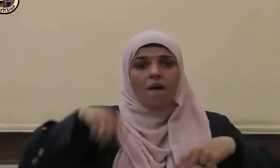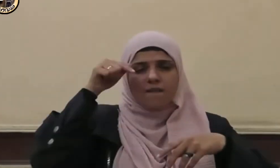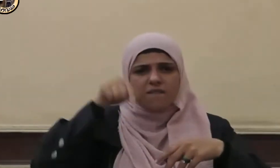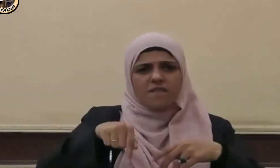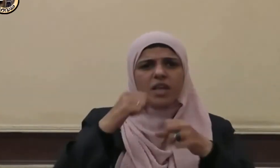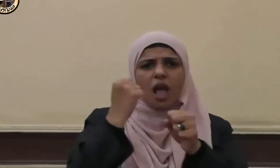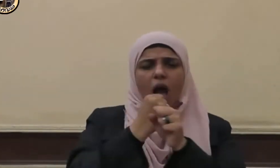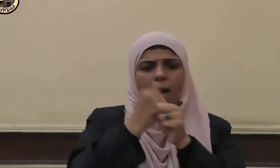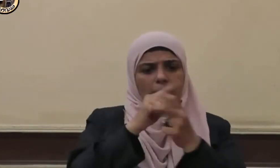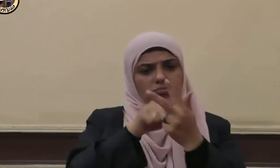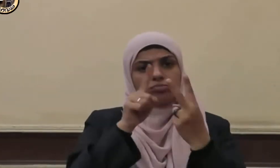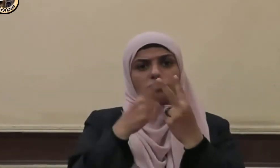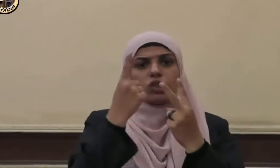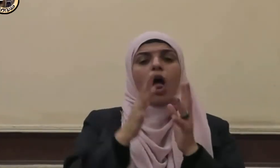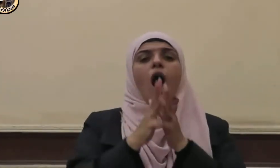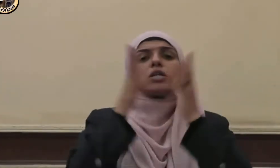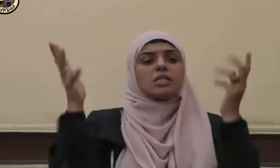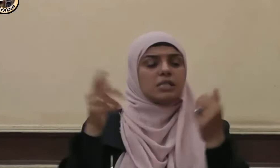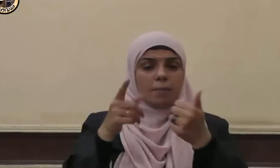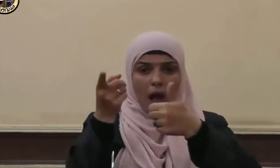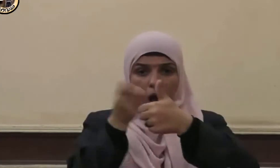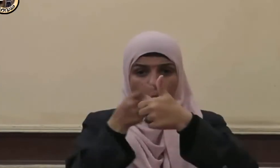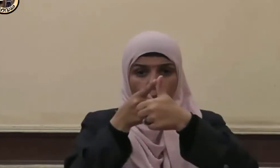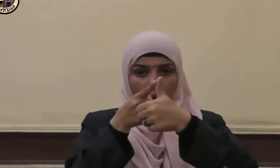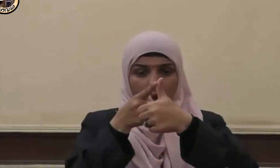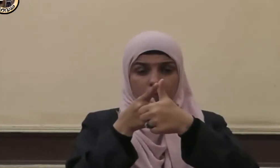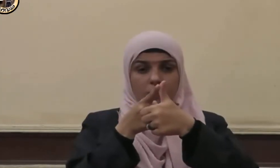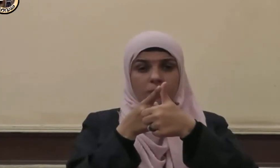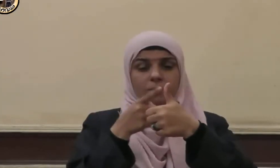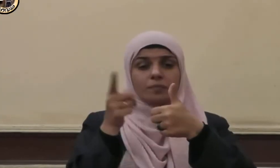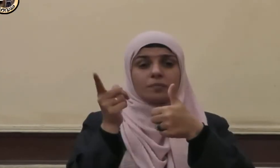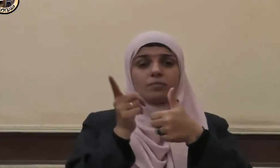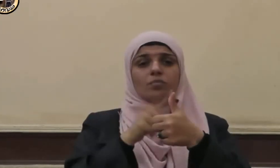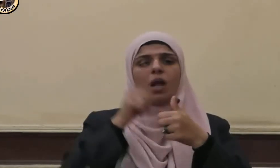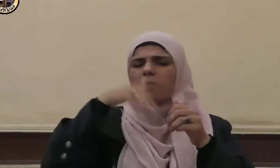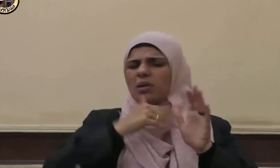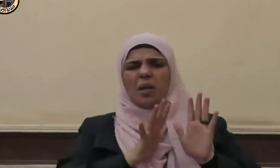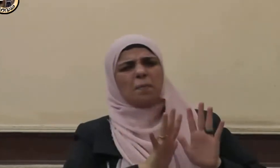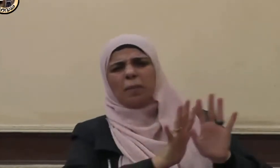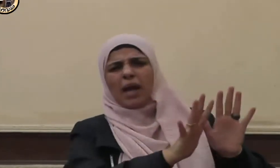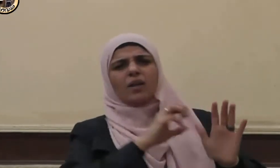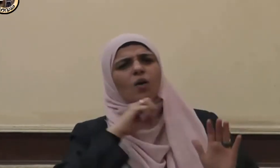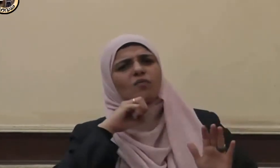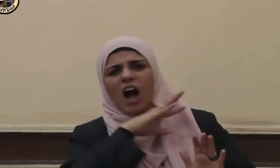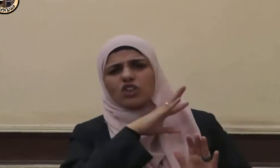عظيمات الأول أنها تنهى عن الفحشاء والمنكر